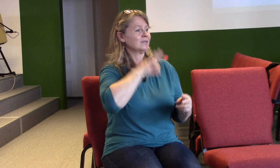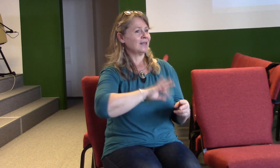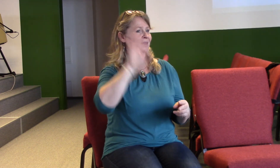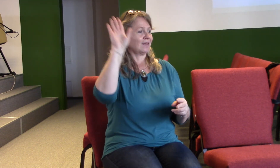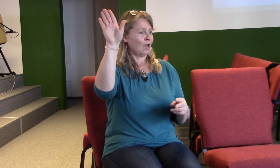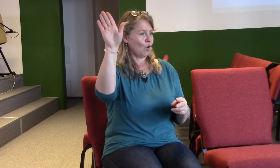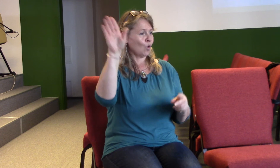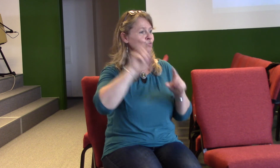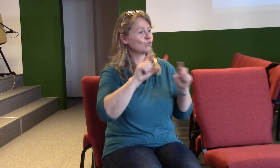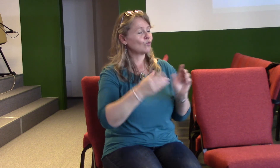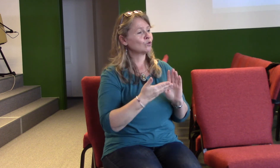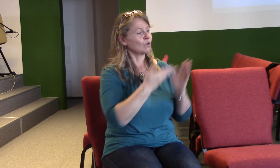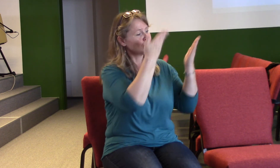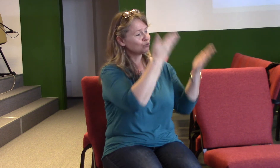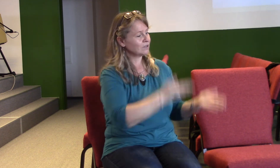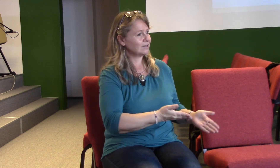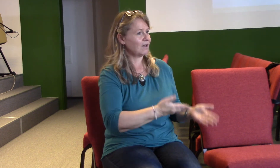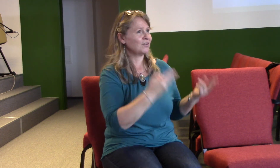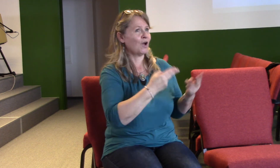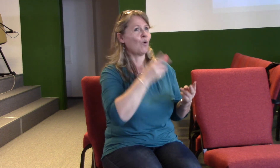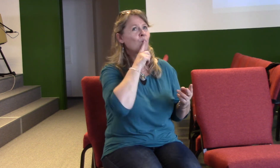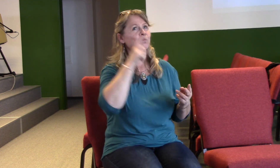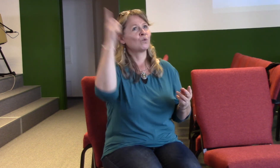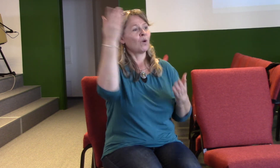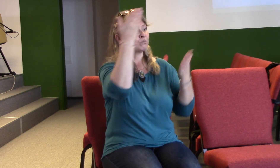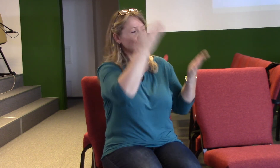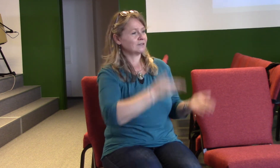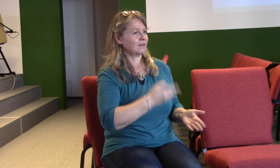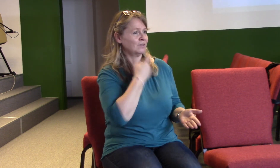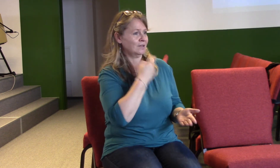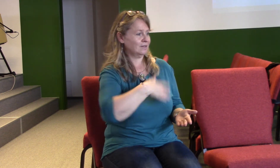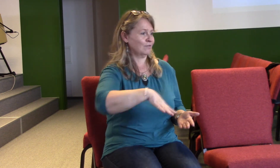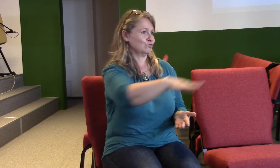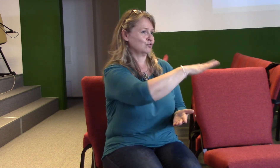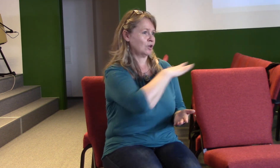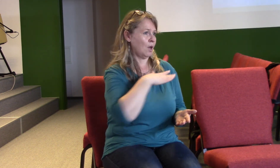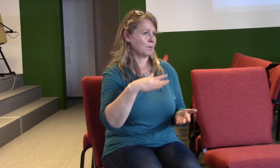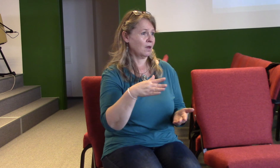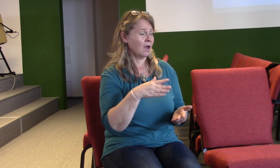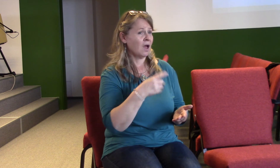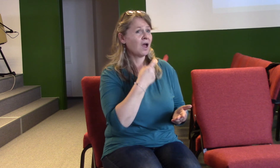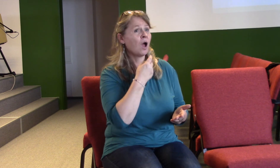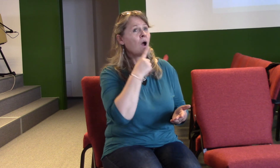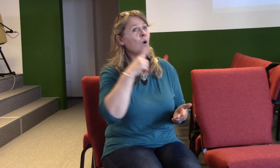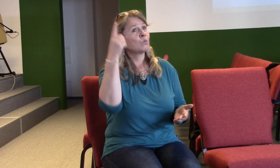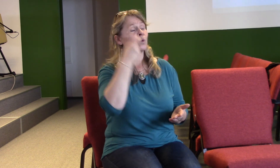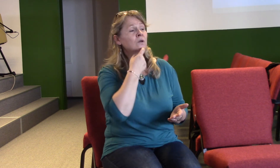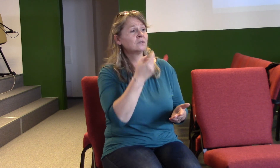sebe. A chtěl, aby ho lidé poznali, aby s náma navázal